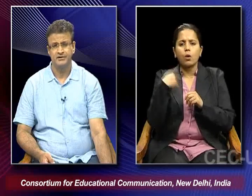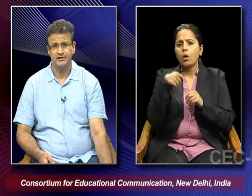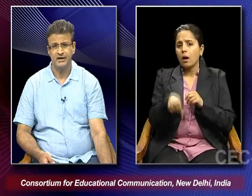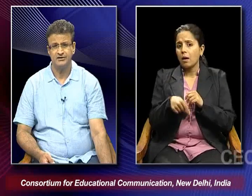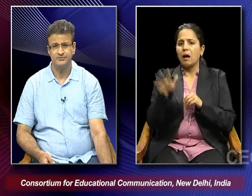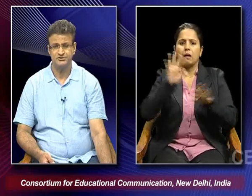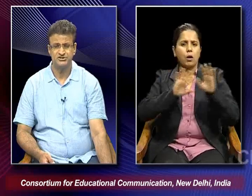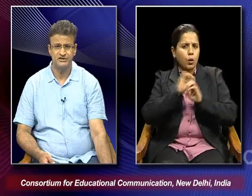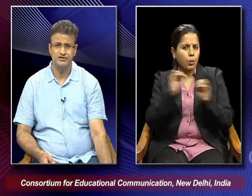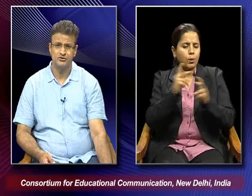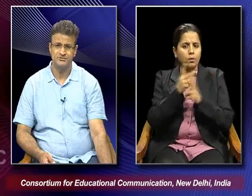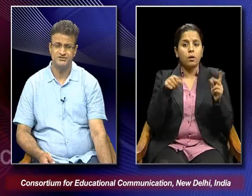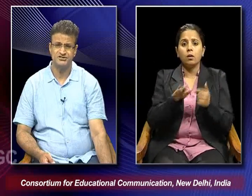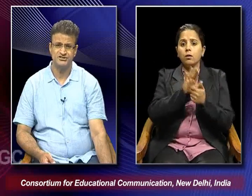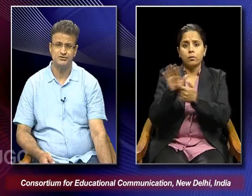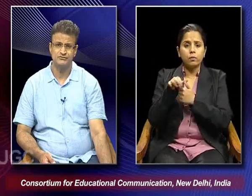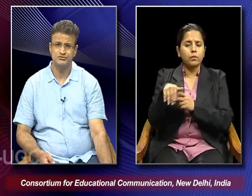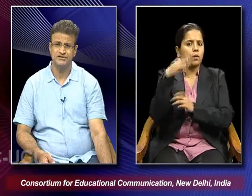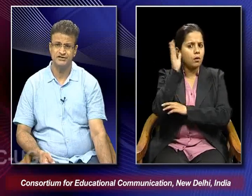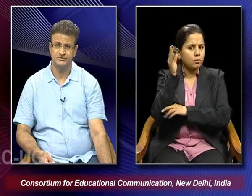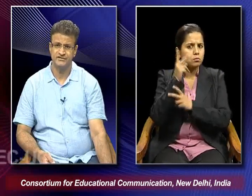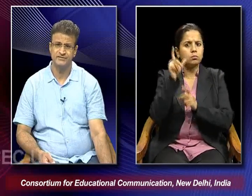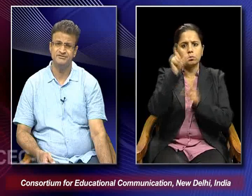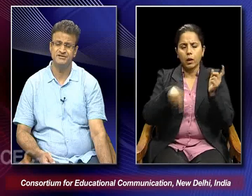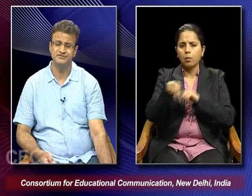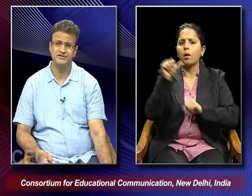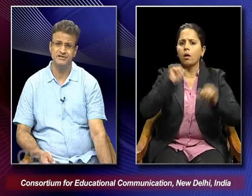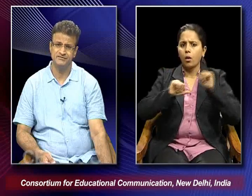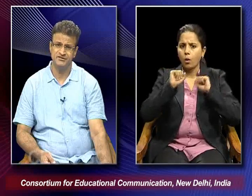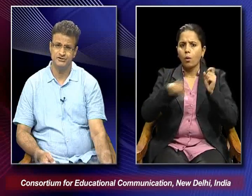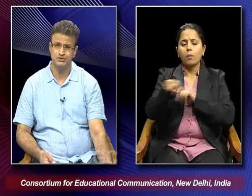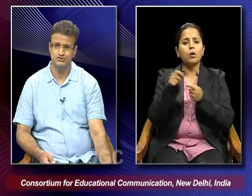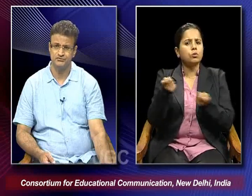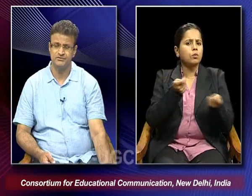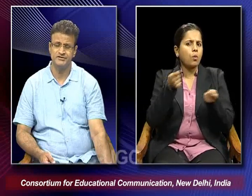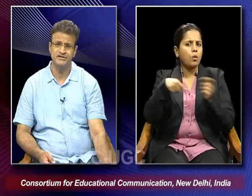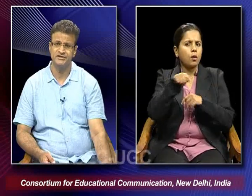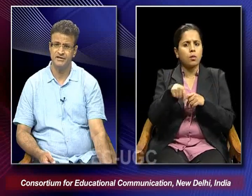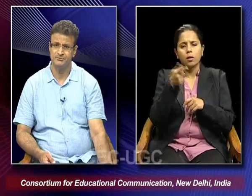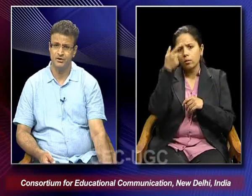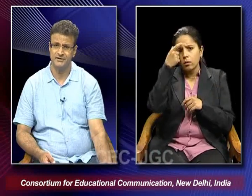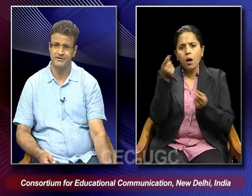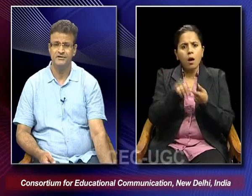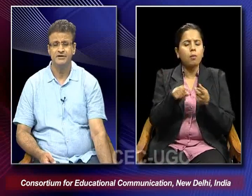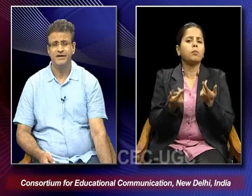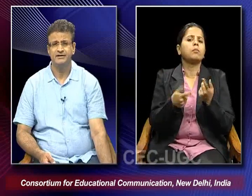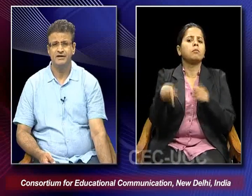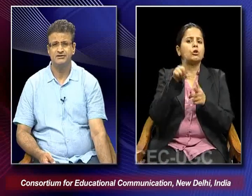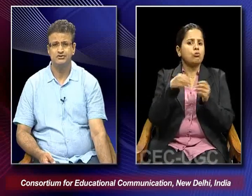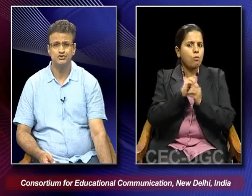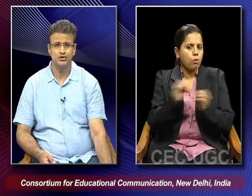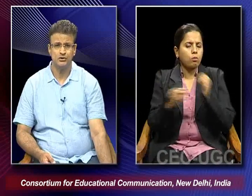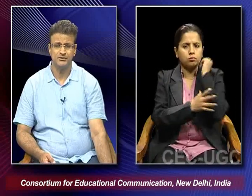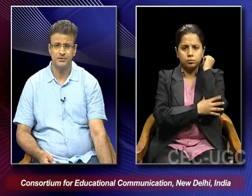kind of a positioning or presentation of those kinds of themes and they were dealing with the issues of poverty, unemployment and